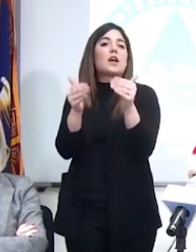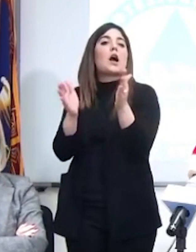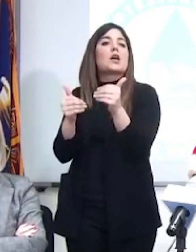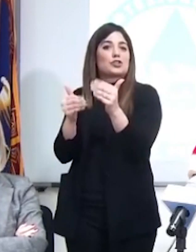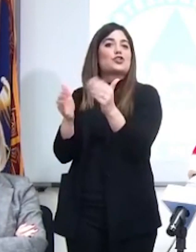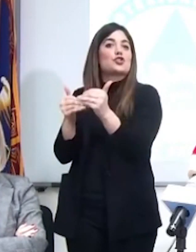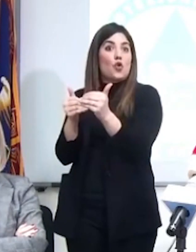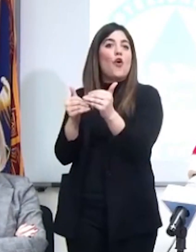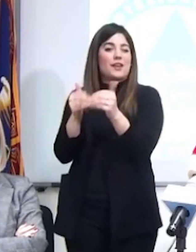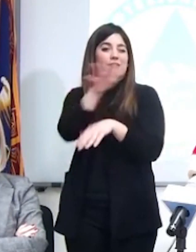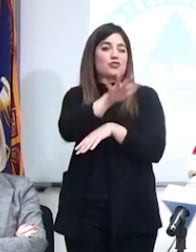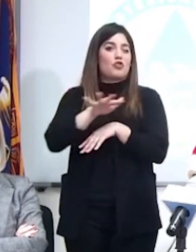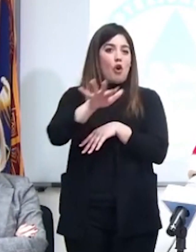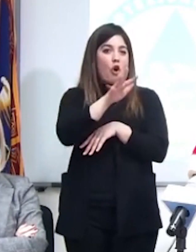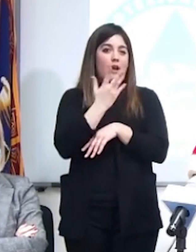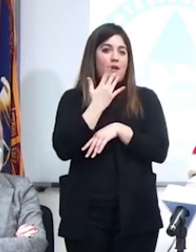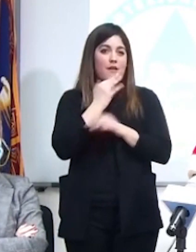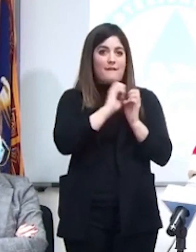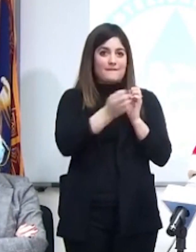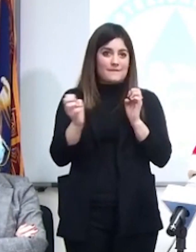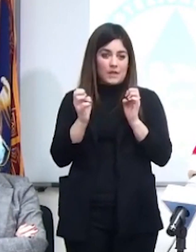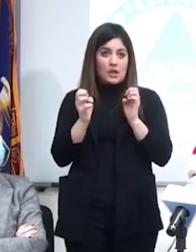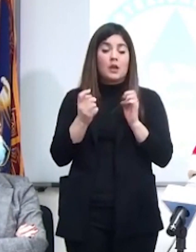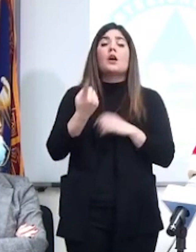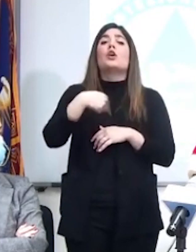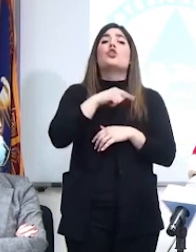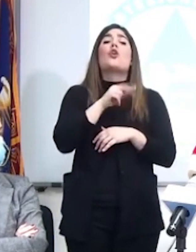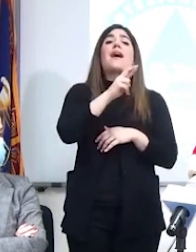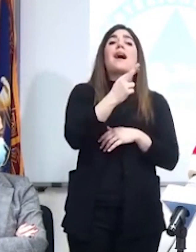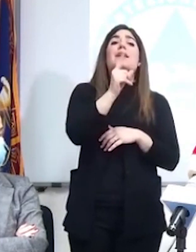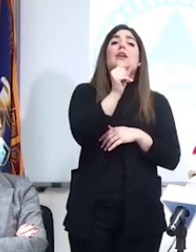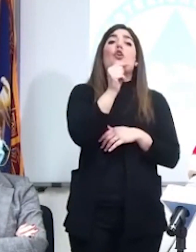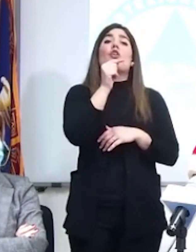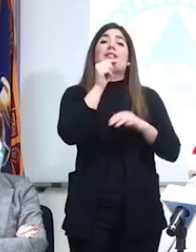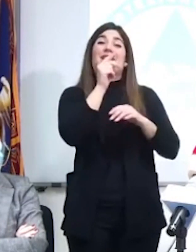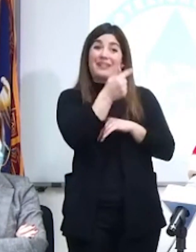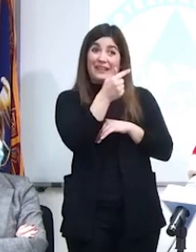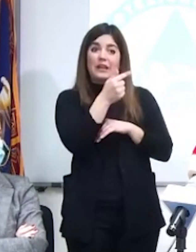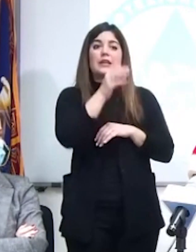Noi abbiamo, i nostri uffici hanno calcolato un R con T dello 0,63%